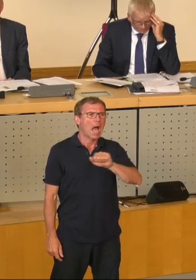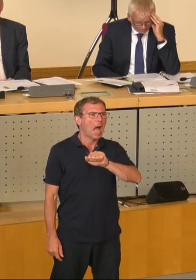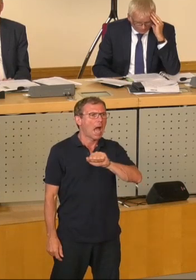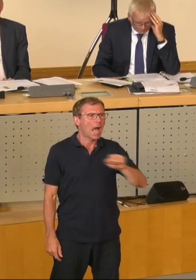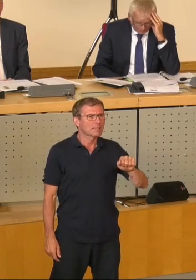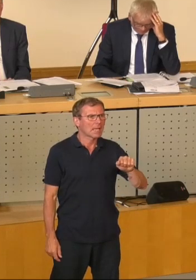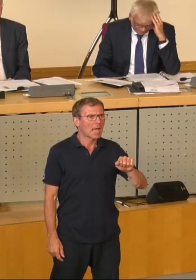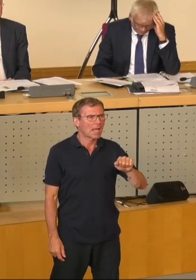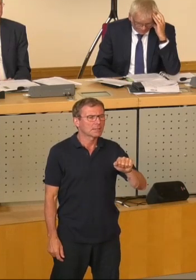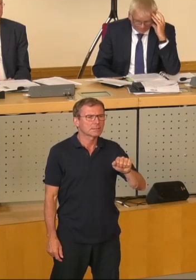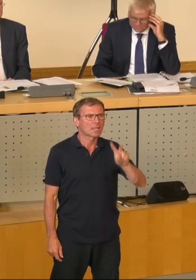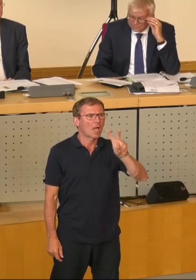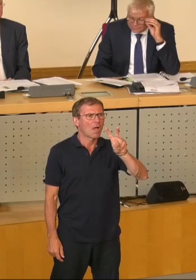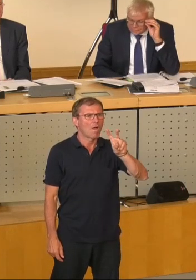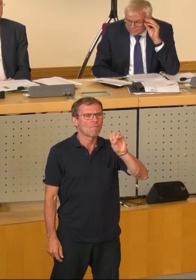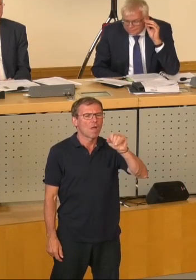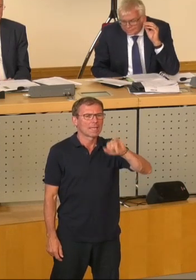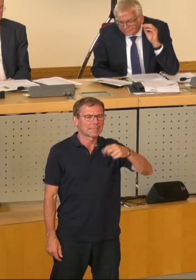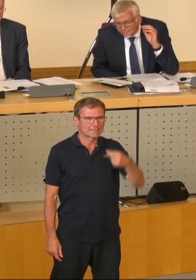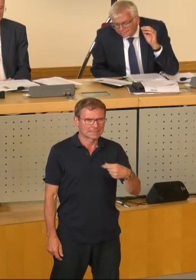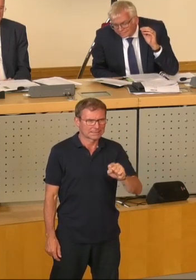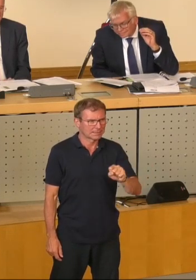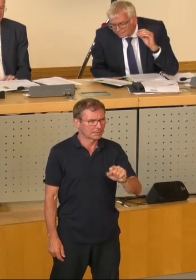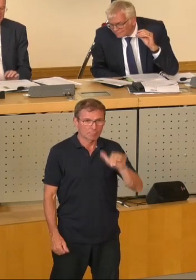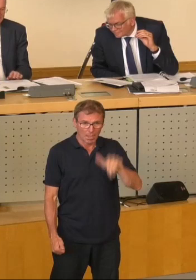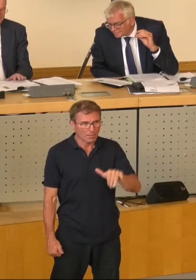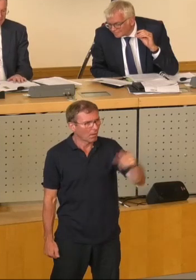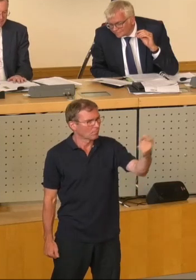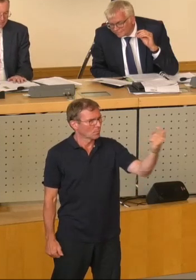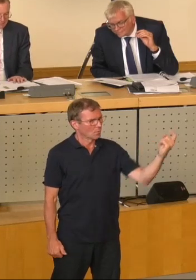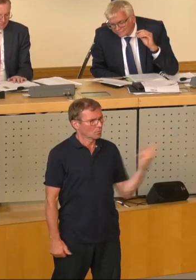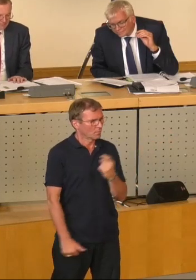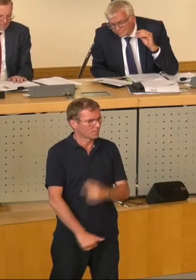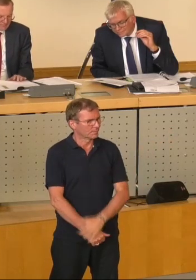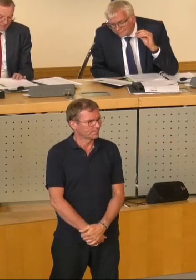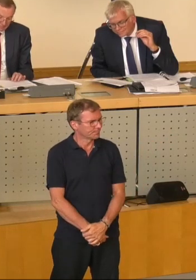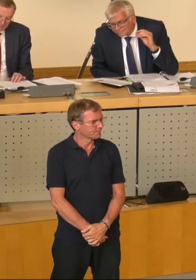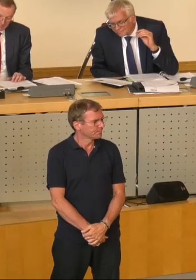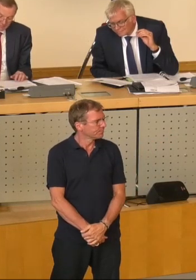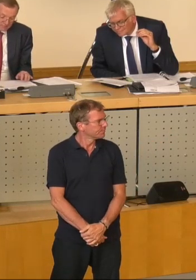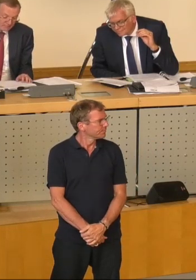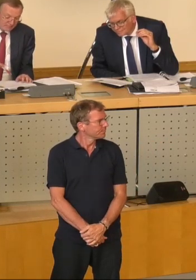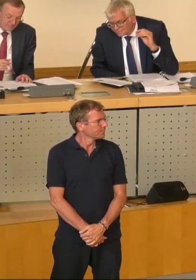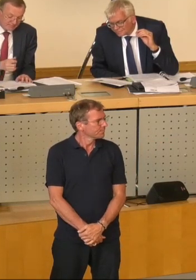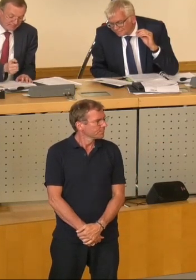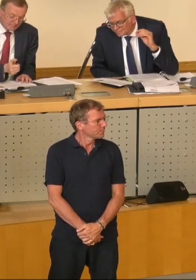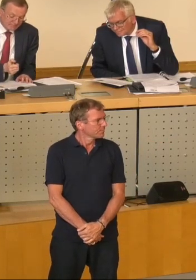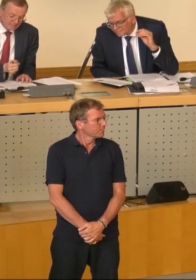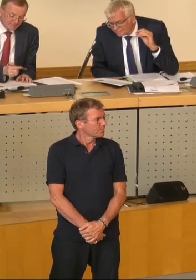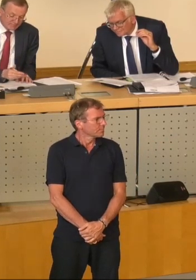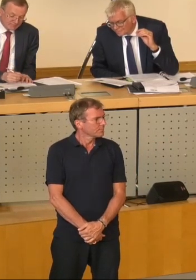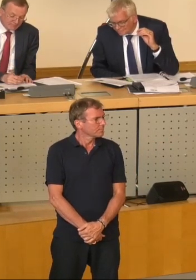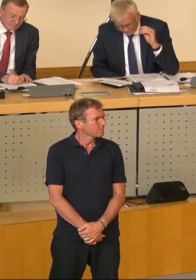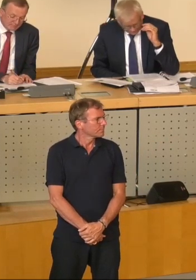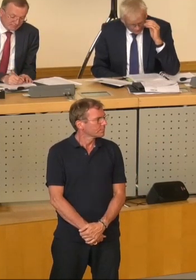Völlings. Ist er da? Ja. Kommen Sie nach vorne und formulieren Ihre Frage.